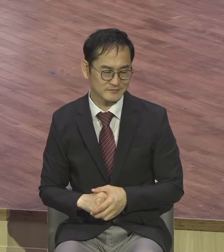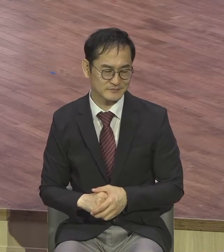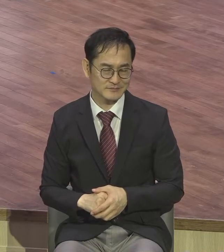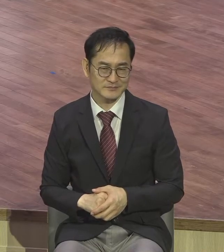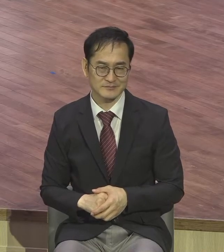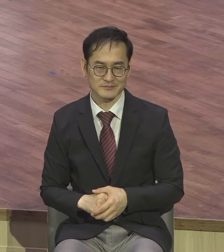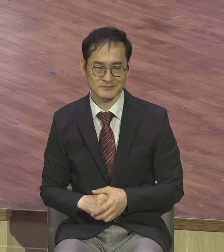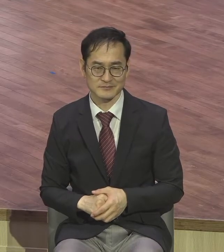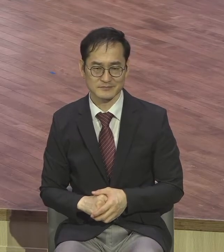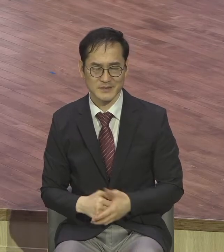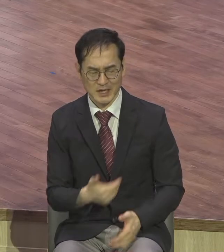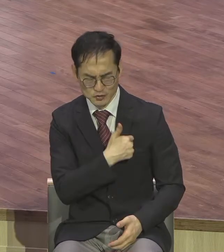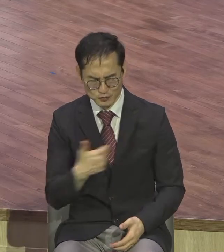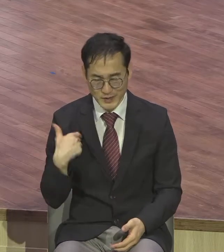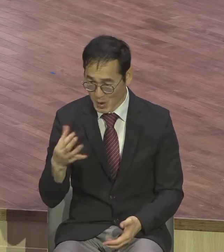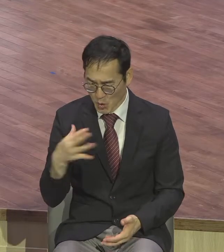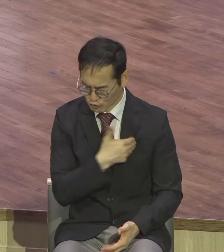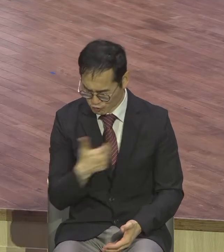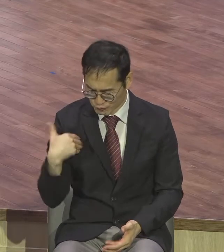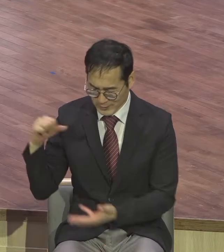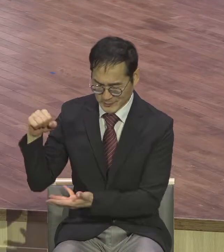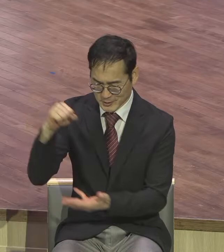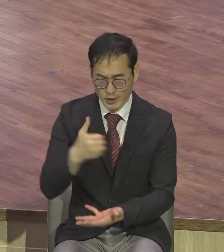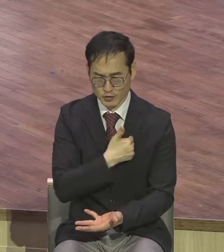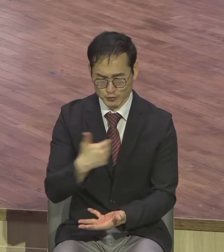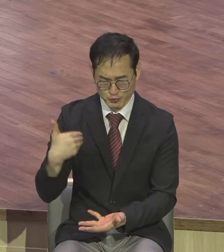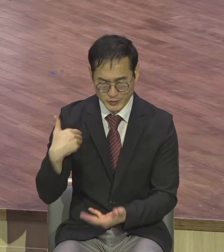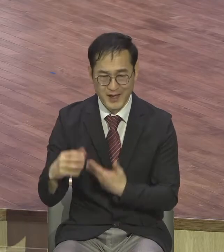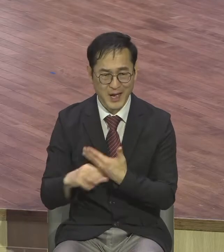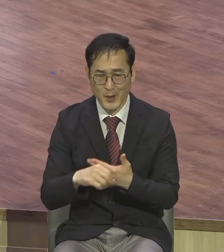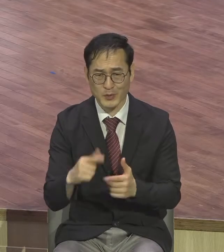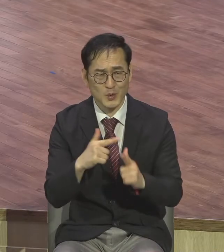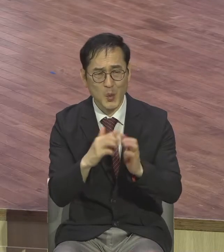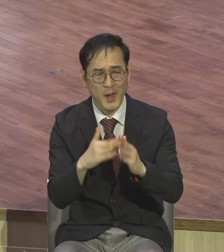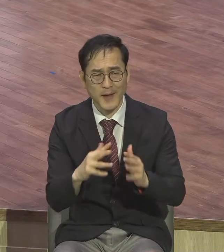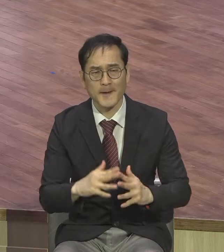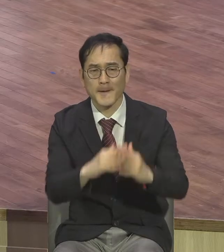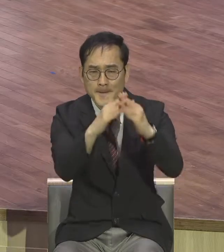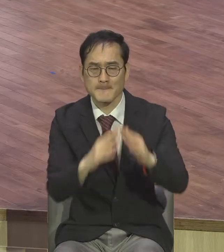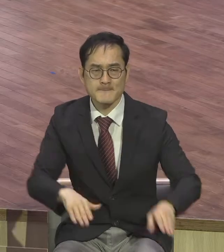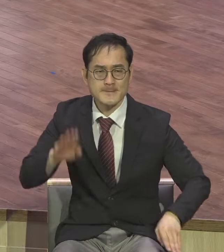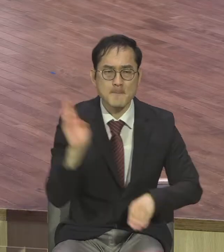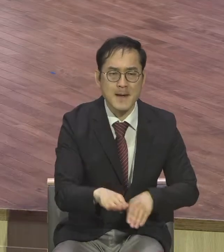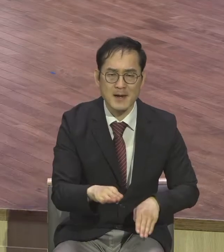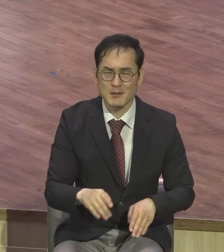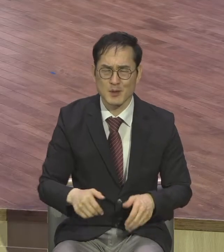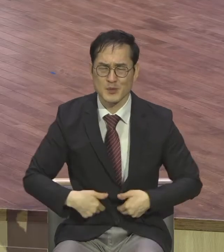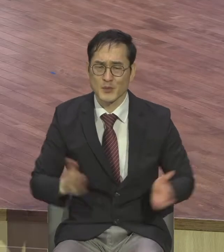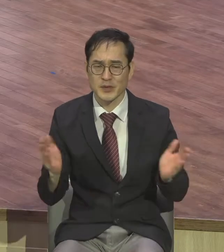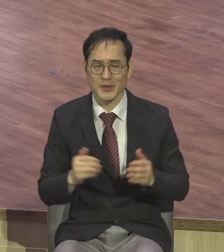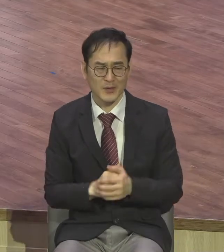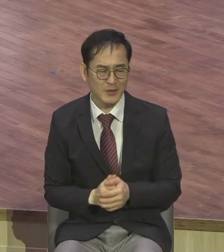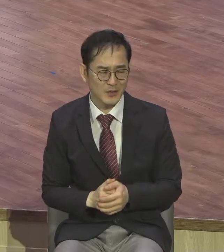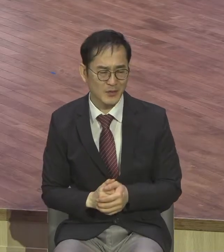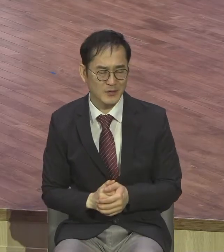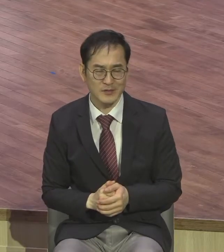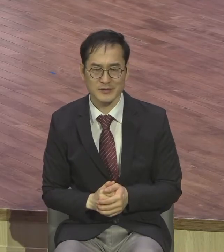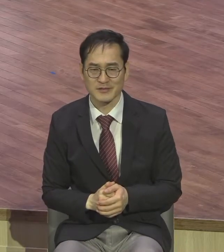왜 씁니까 여러분 여기에 물컵이 있습니다 여러분 여기에 믿어주십시오 뭘 믿어요 물컵이